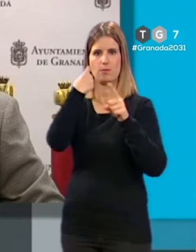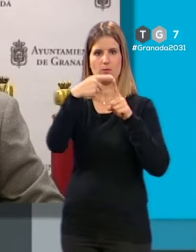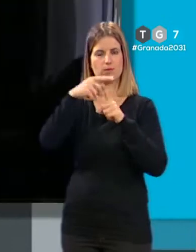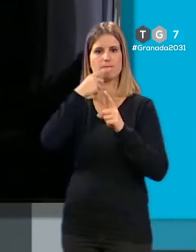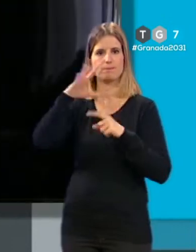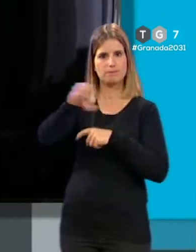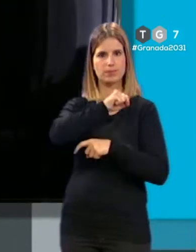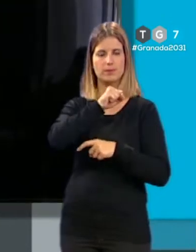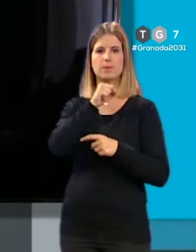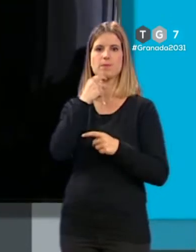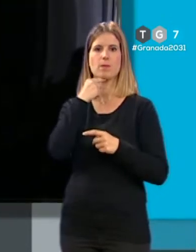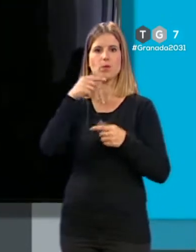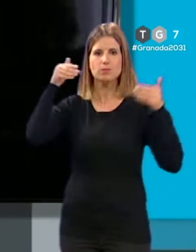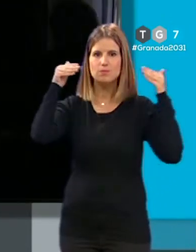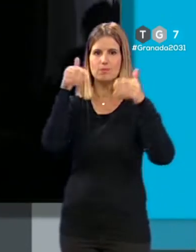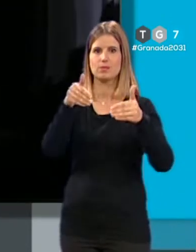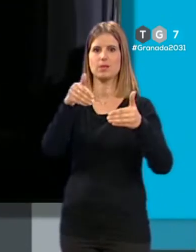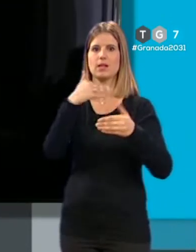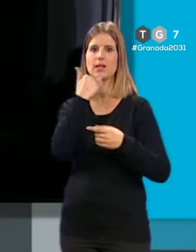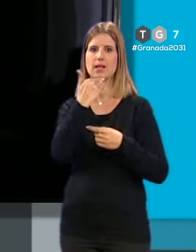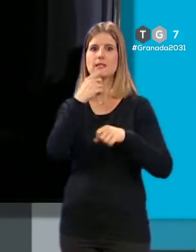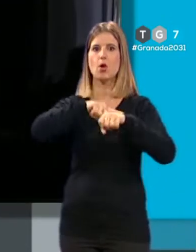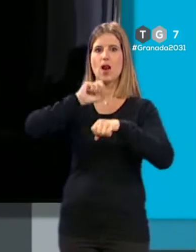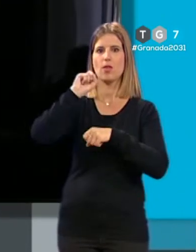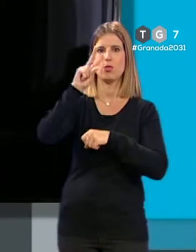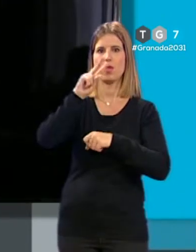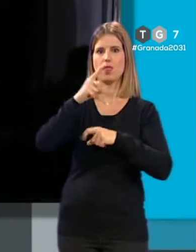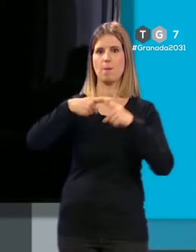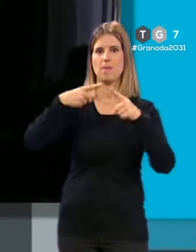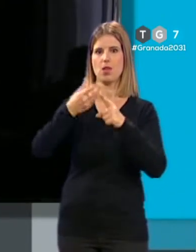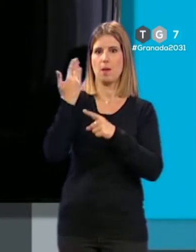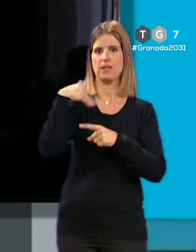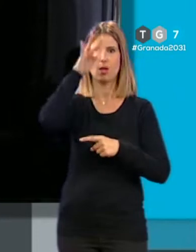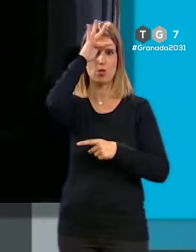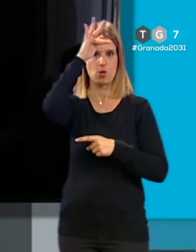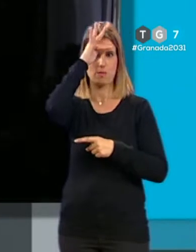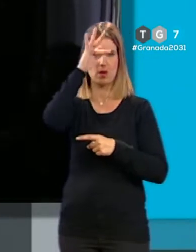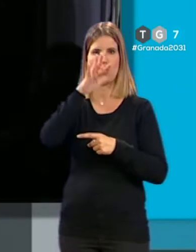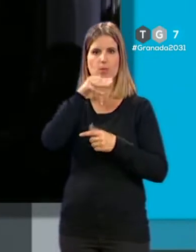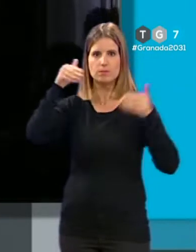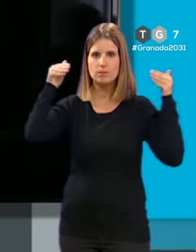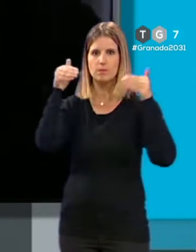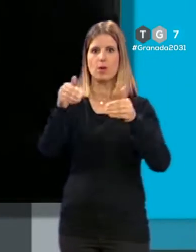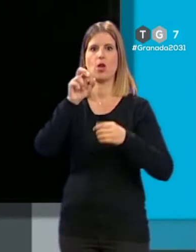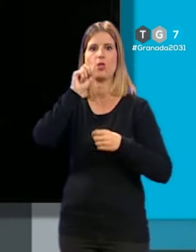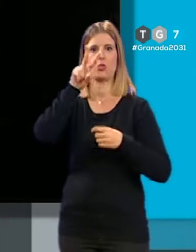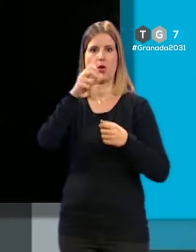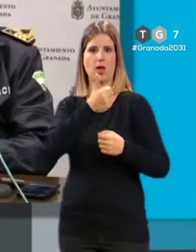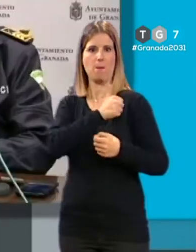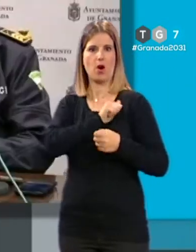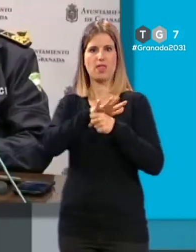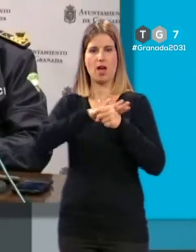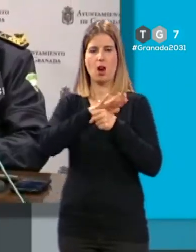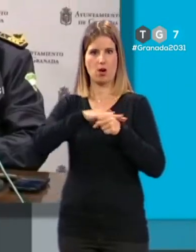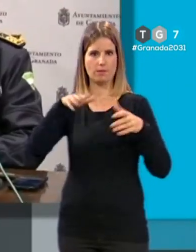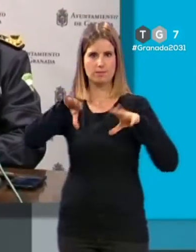incautado. La operación se llevó a cabo cerca de las 12 del mediodía del pasado domingo con la intervención de 12 agentes de la Policía